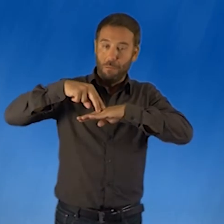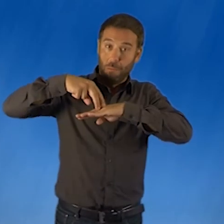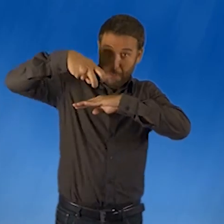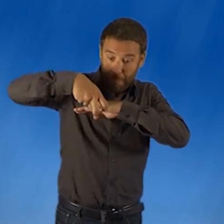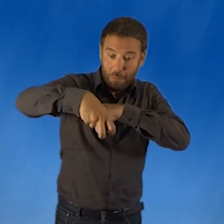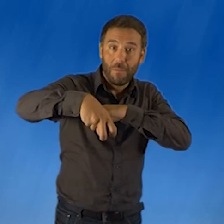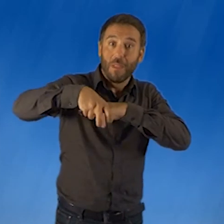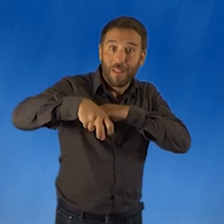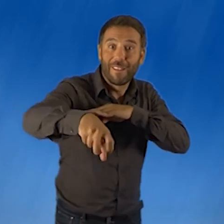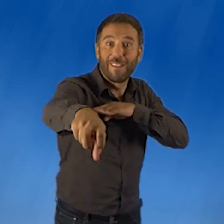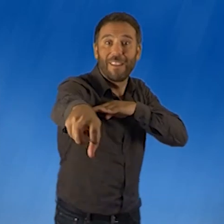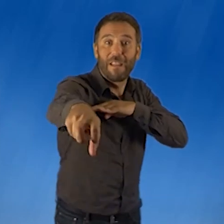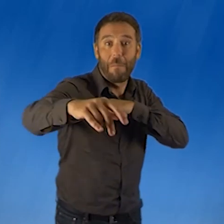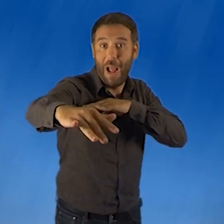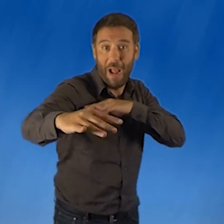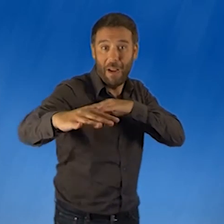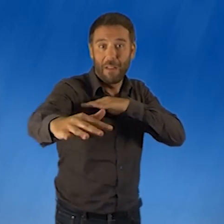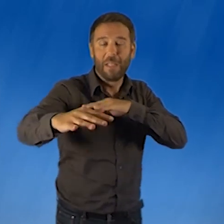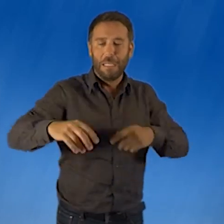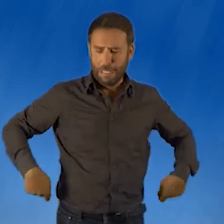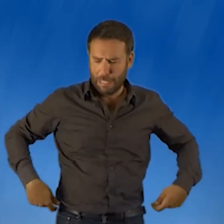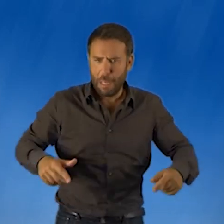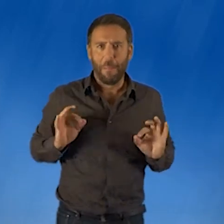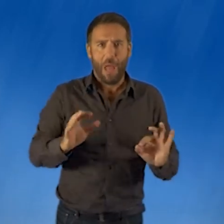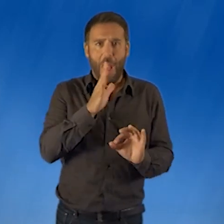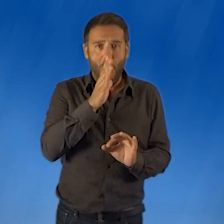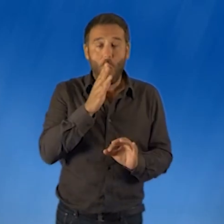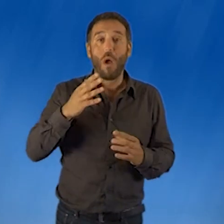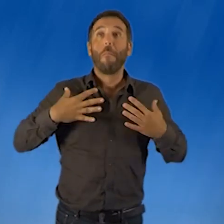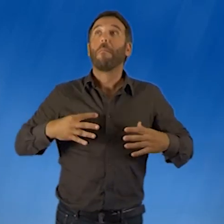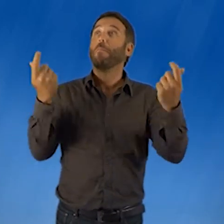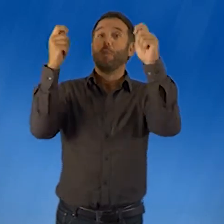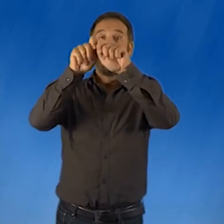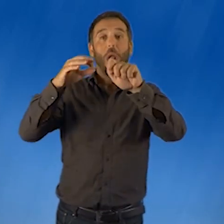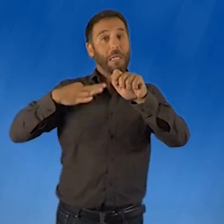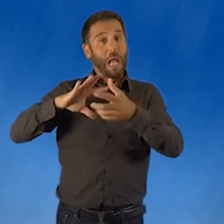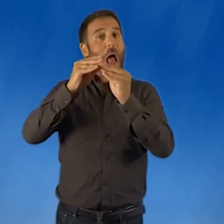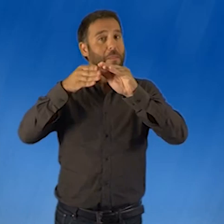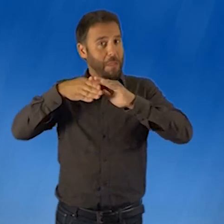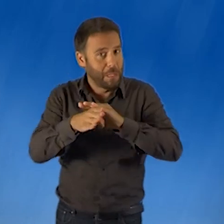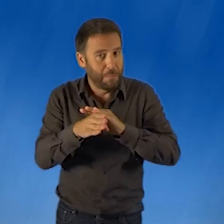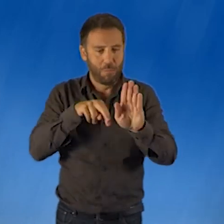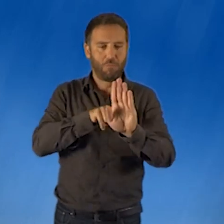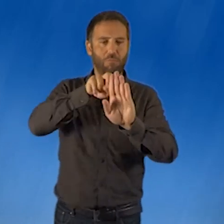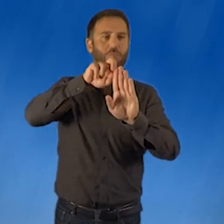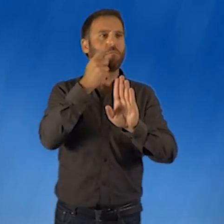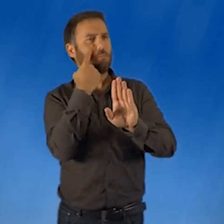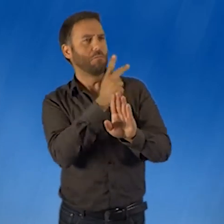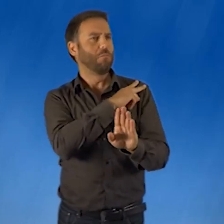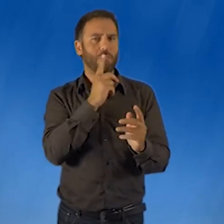Aparcamientos reservados, rampa de acceso a la playa, pasarela hasta la orilla, sillas anfibias, vestuarios y aseos